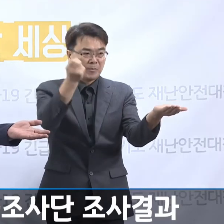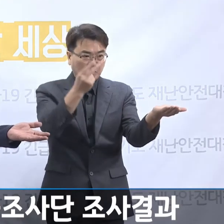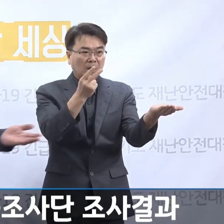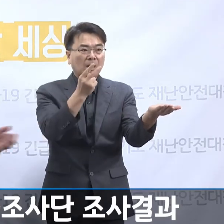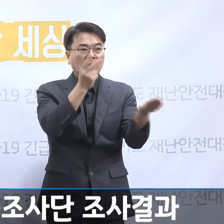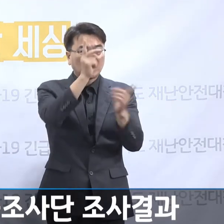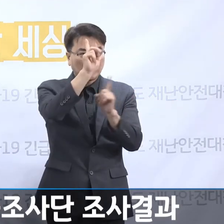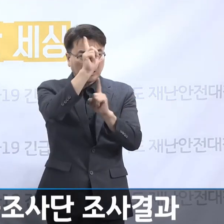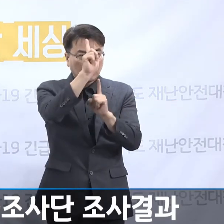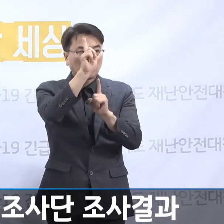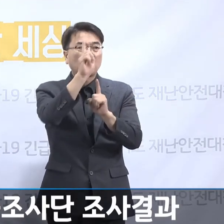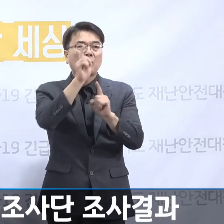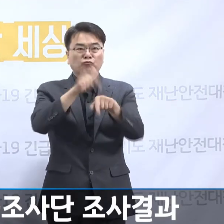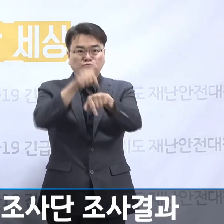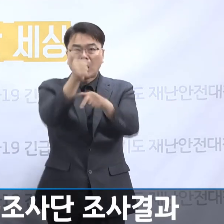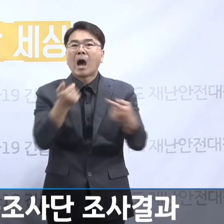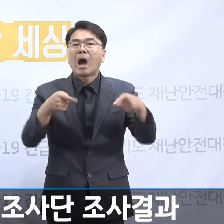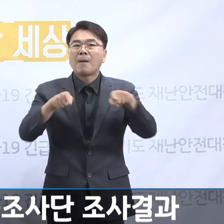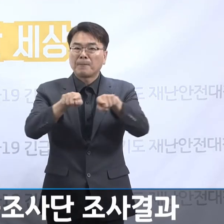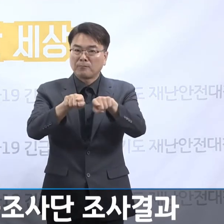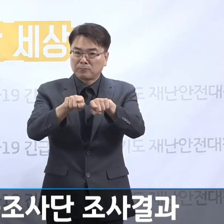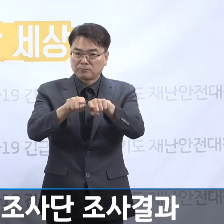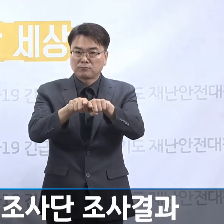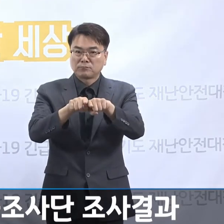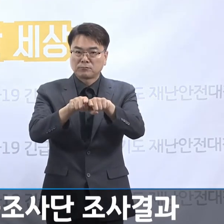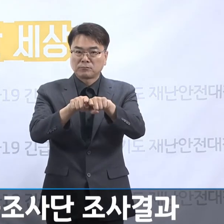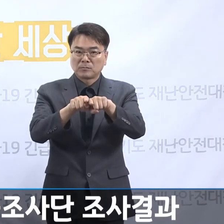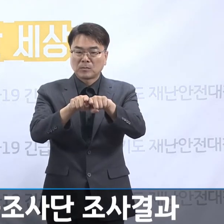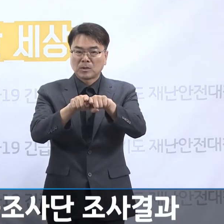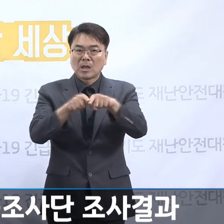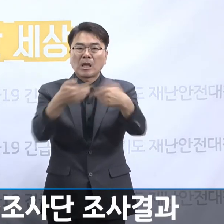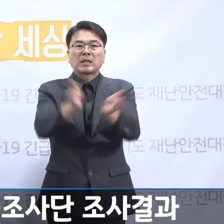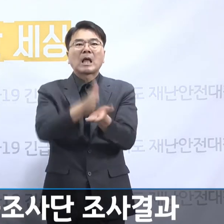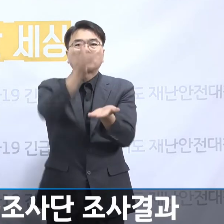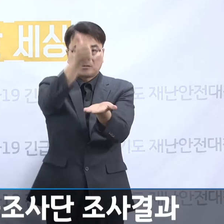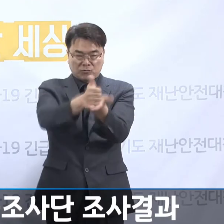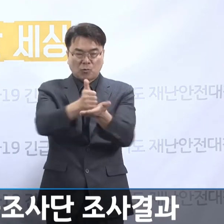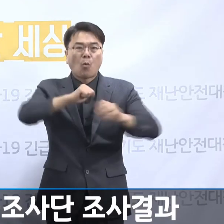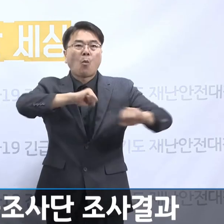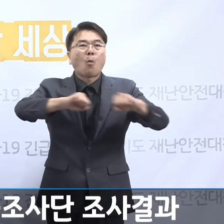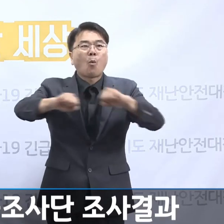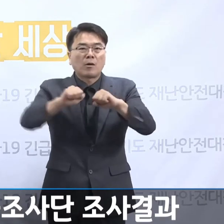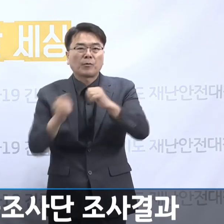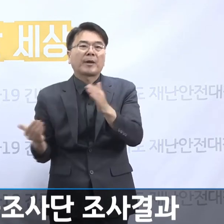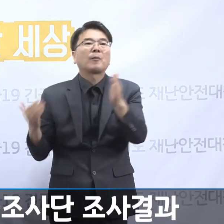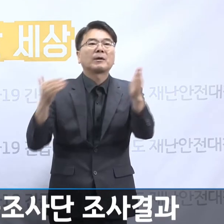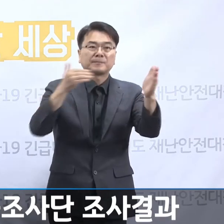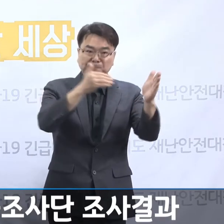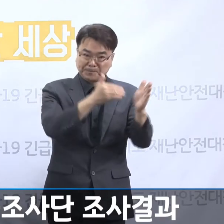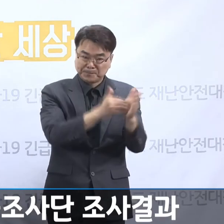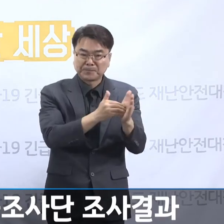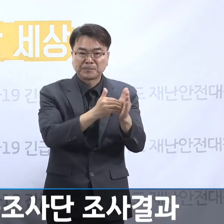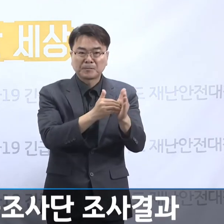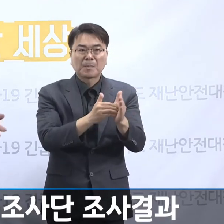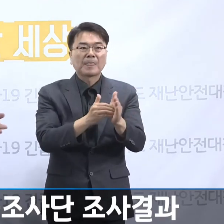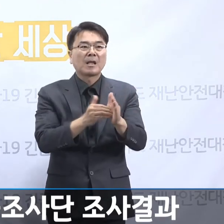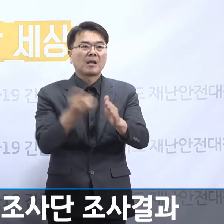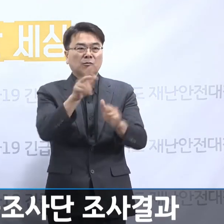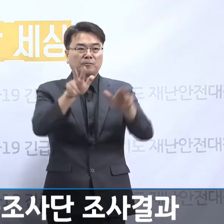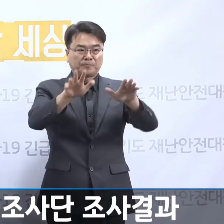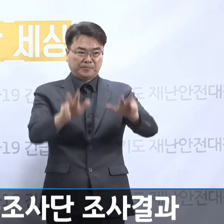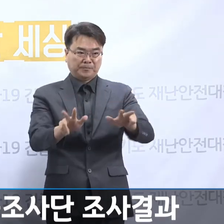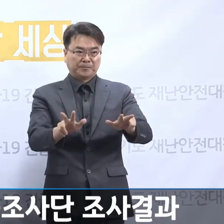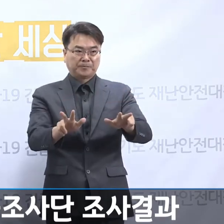이병호 국장님이 같이 공동단장을 맡아서 활동을 했습니다. 그리고 여기에